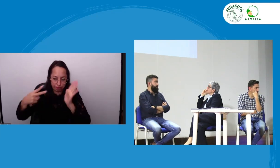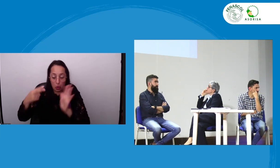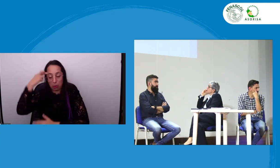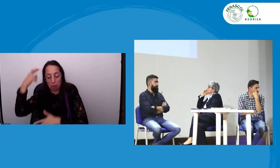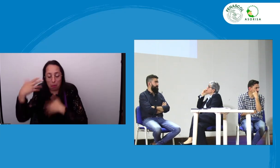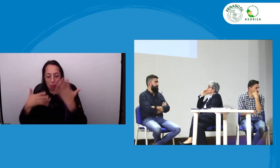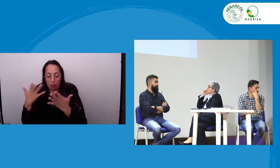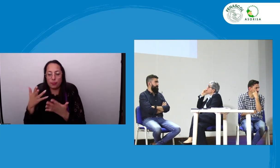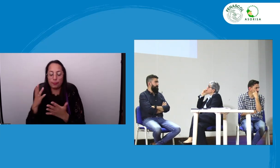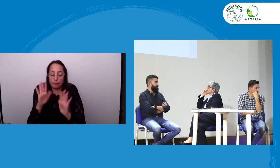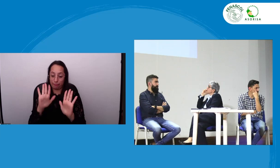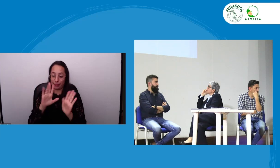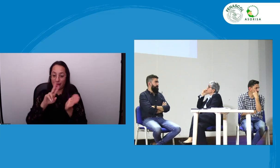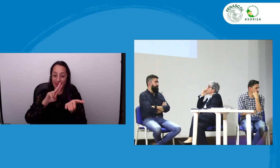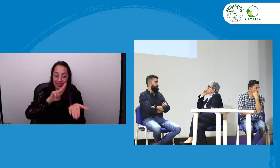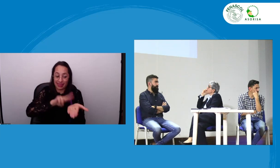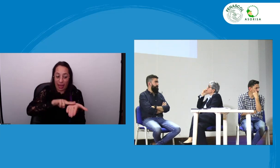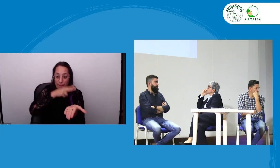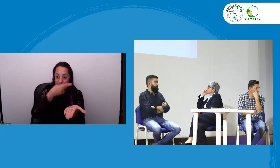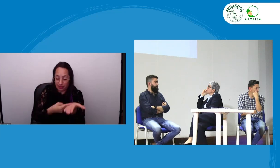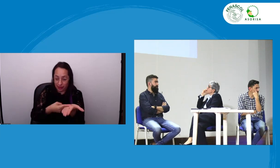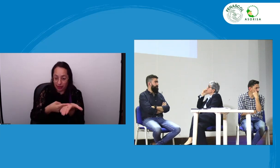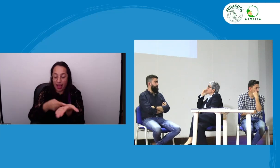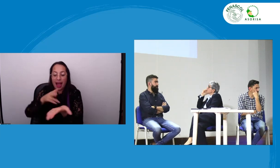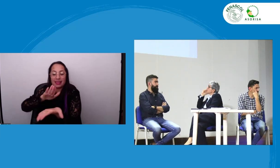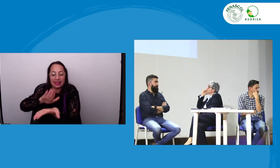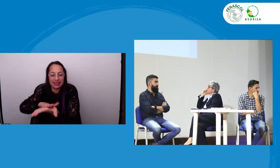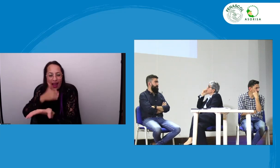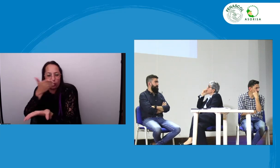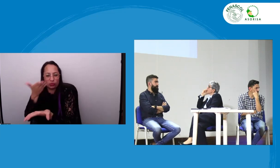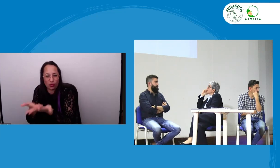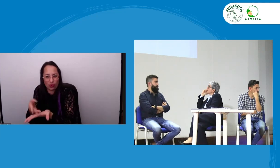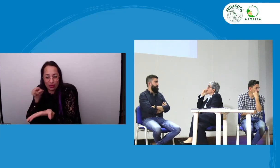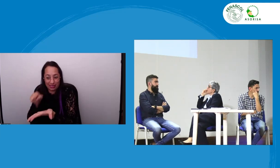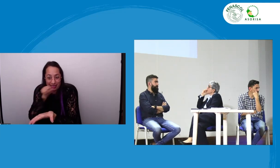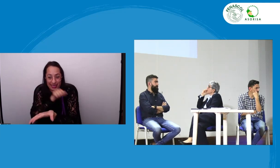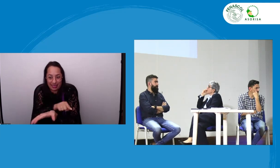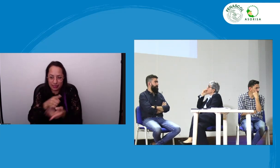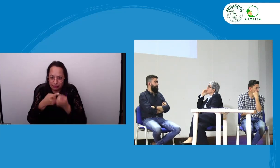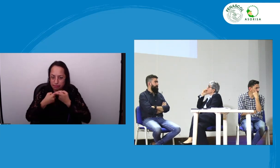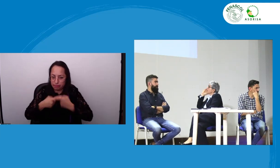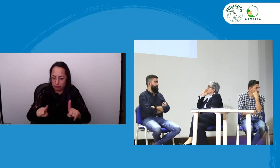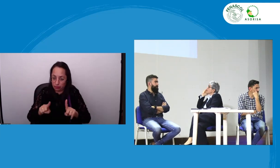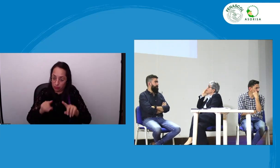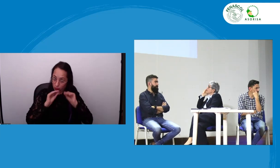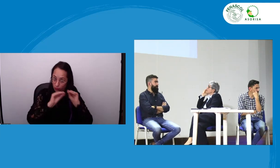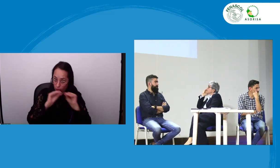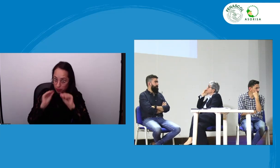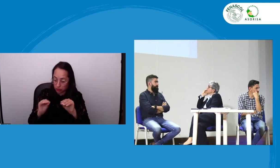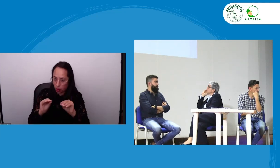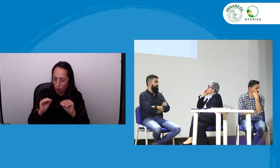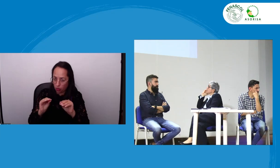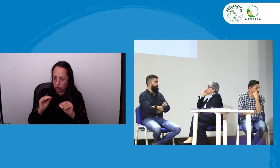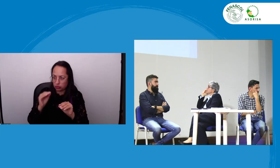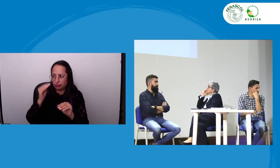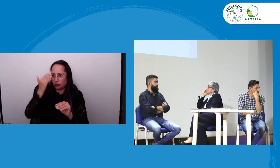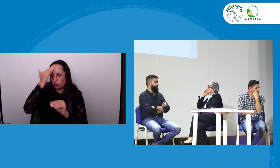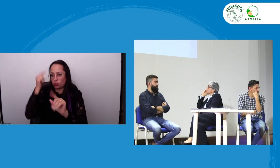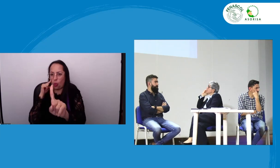que han habido avances en términos de egresados de los programas de formación sin embargo hay que hacer una diferenciación entre interpretación